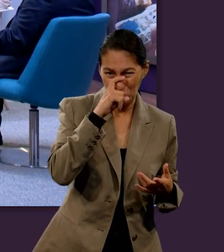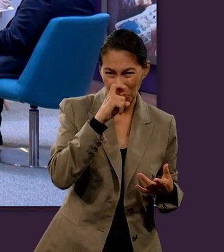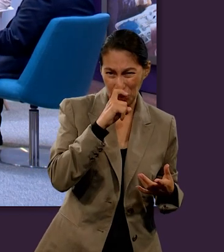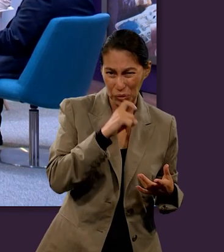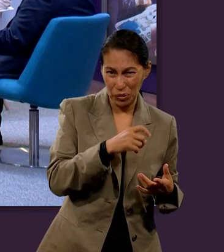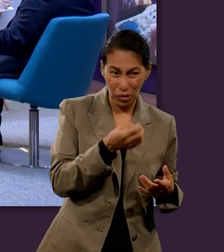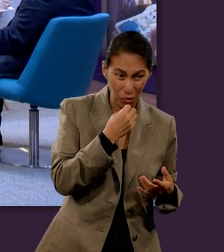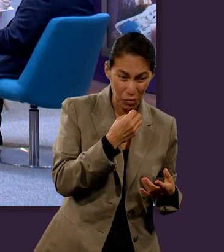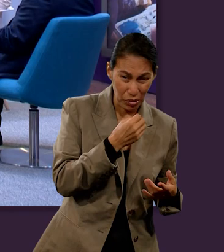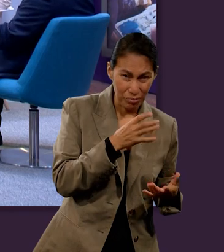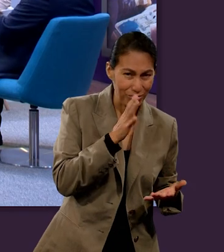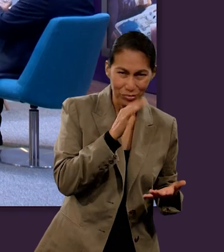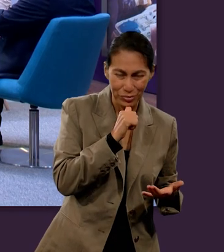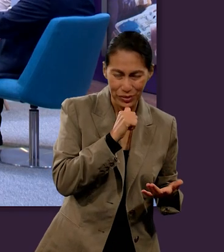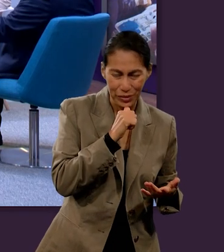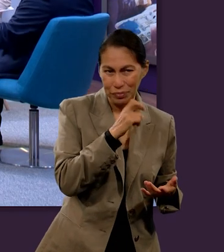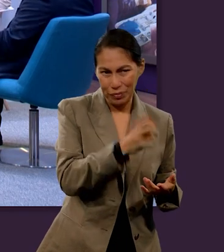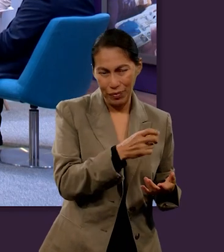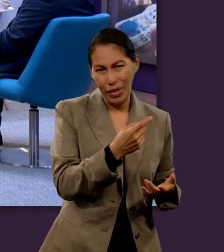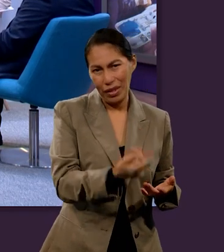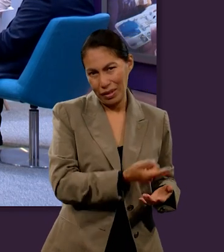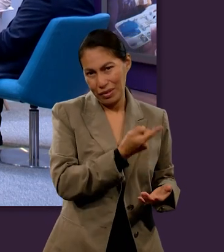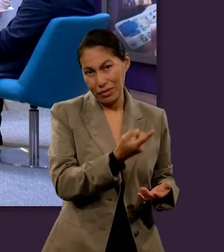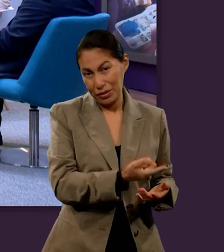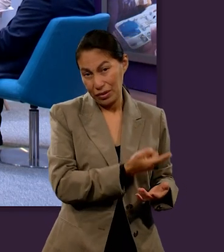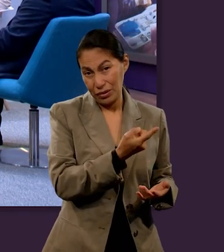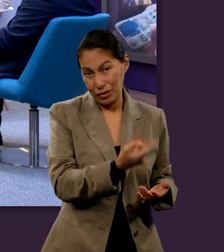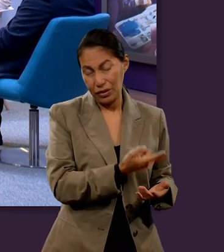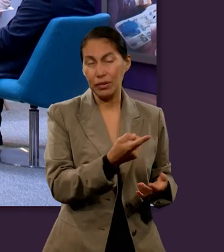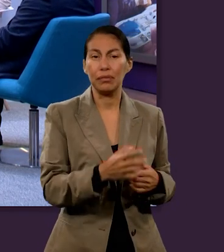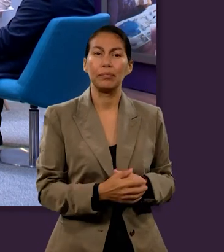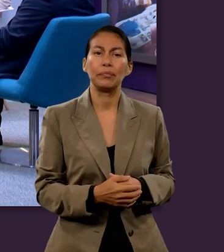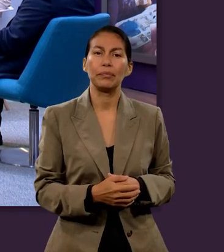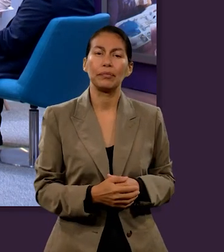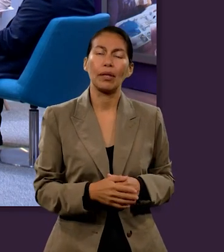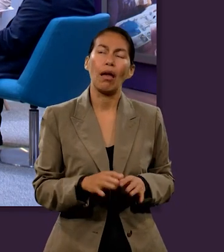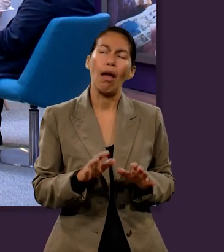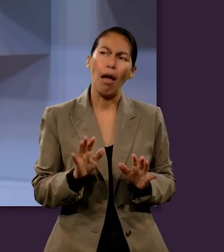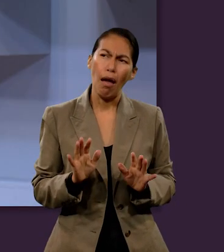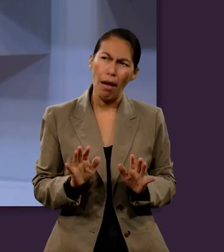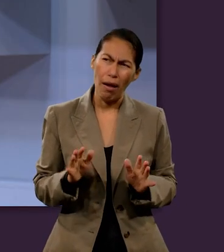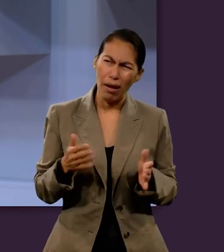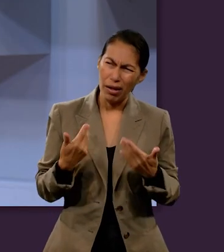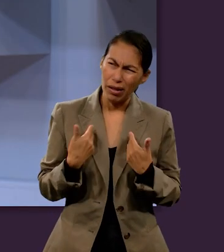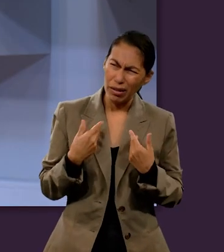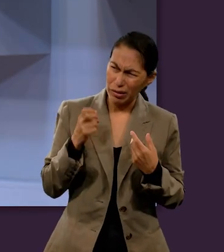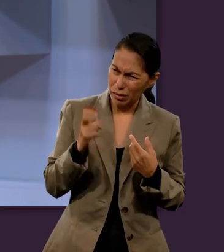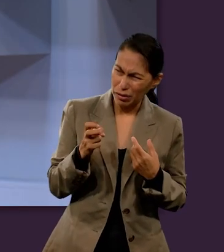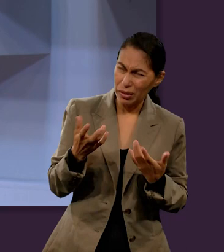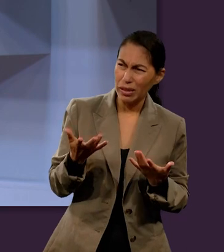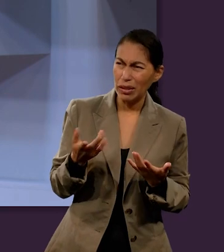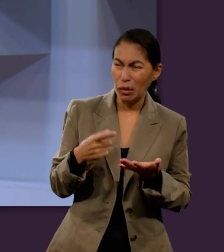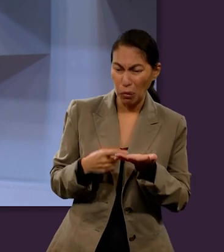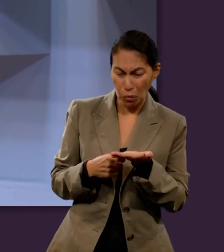ese efecto va a ser para siempre. Entonces, la idea de que el gusano